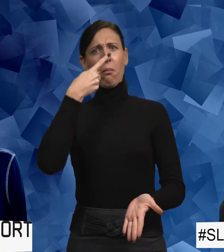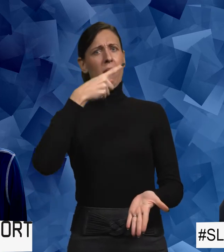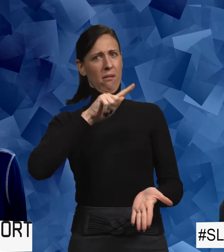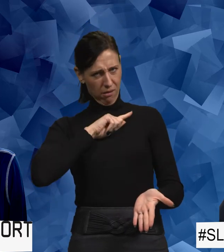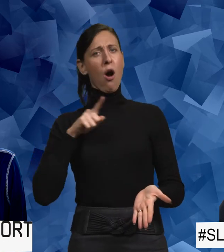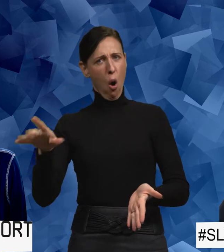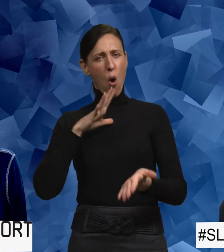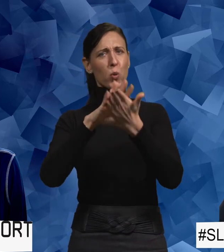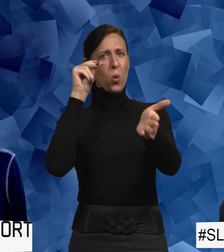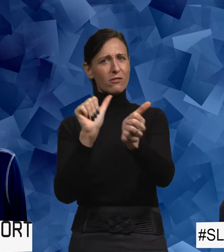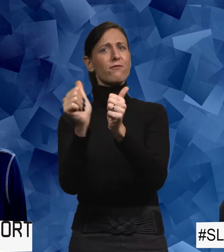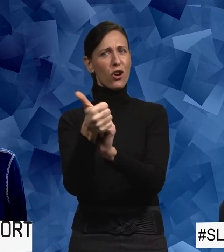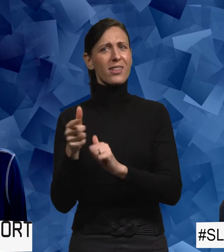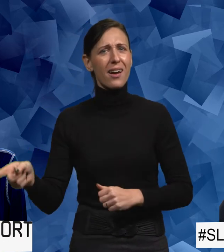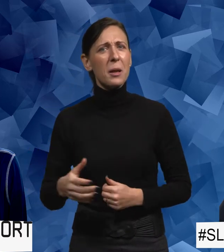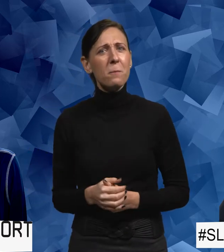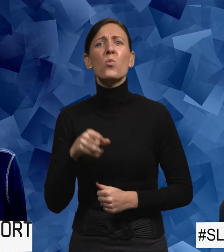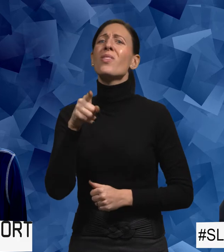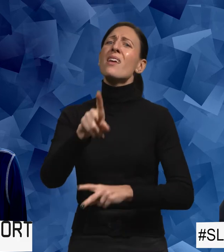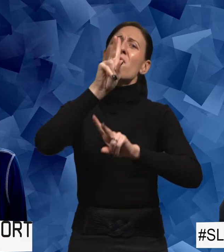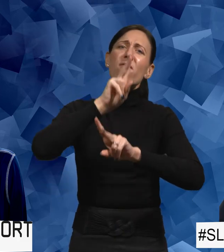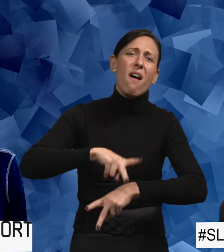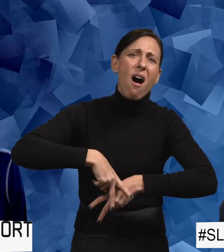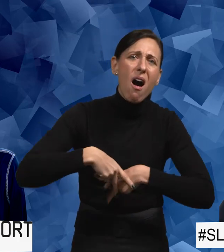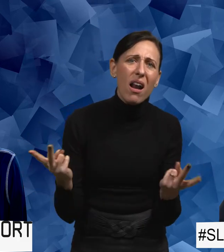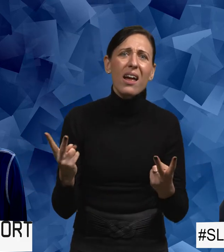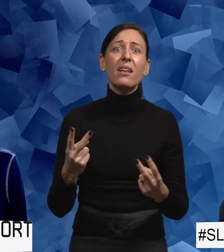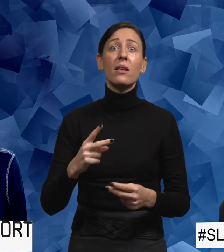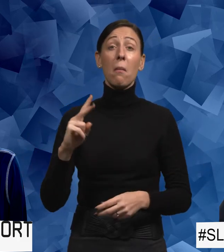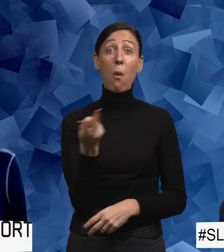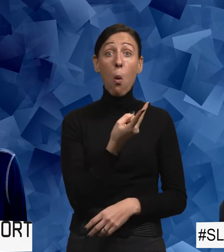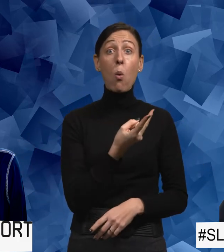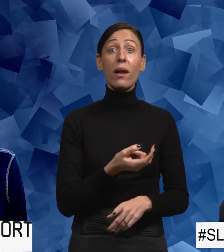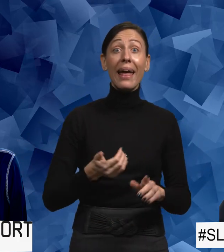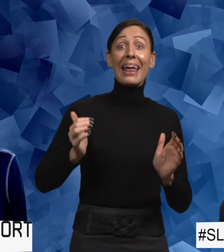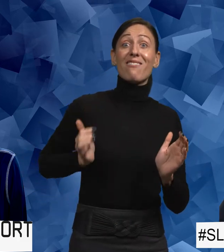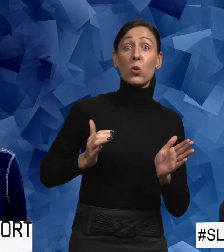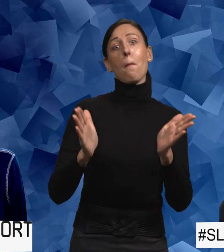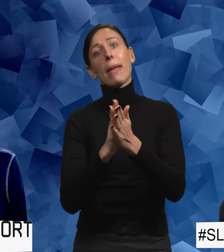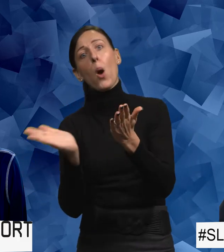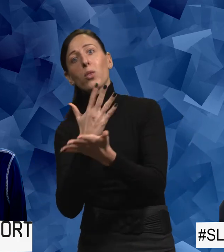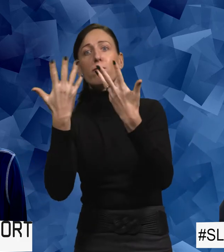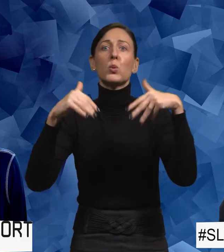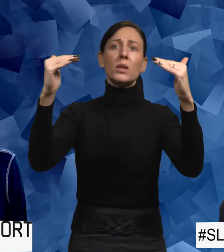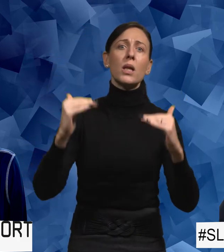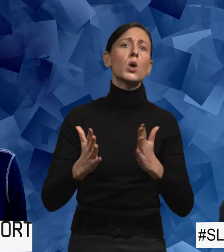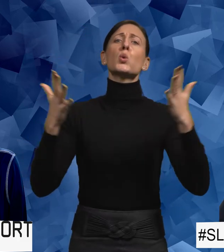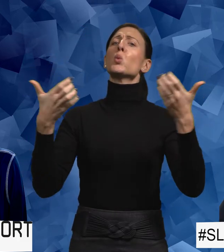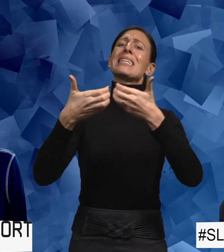jag som vet hur det känns. Och det är jättevanligt tänker jag. Både för kvinnor med och utan funktionsnedsättning. Så stor skillnad